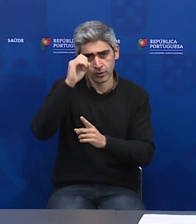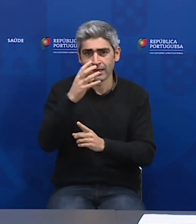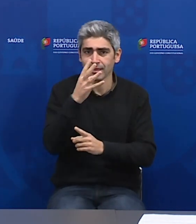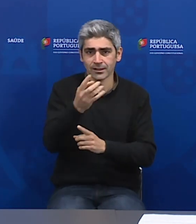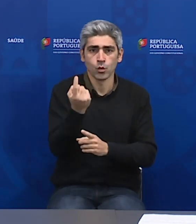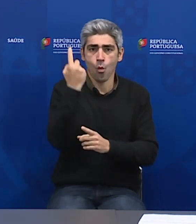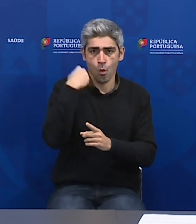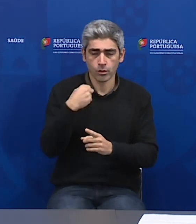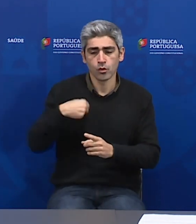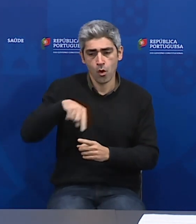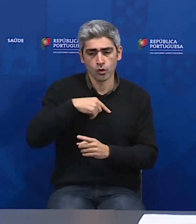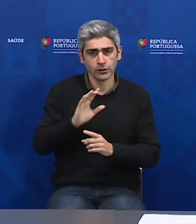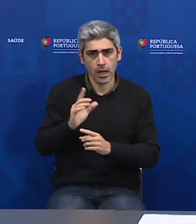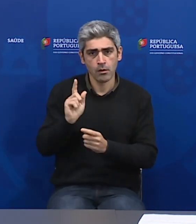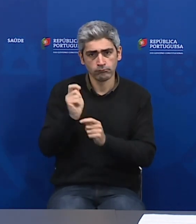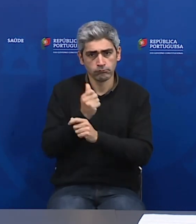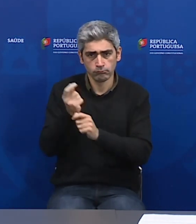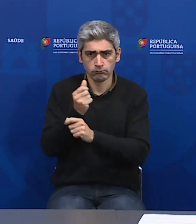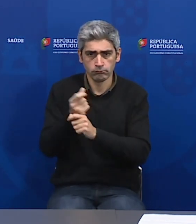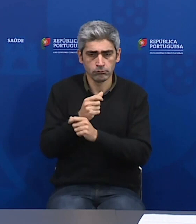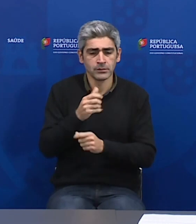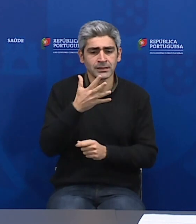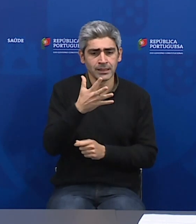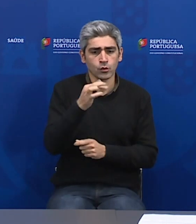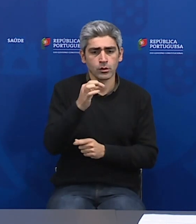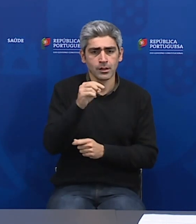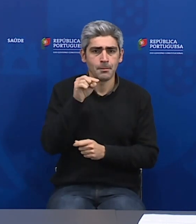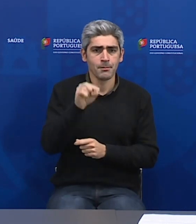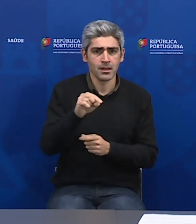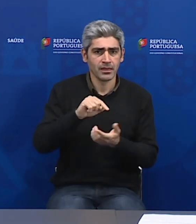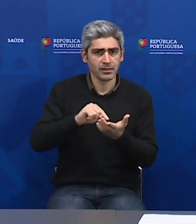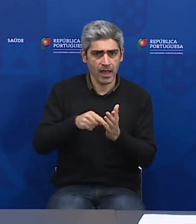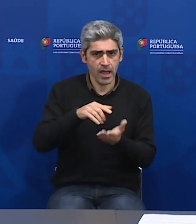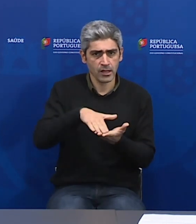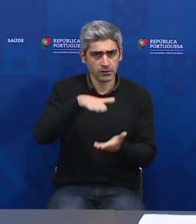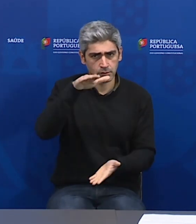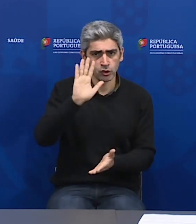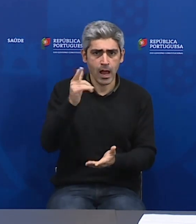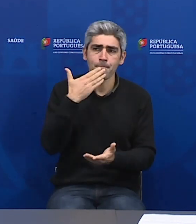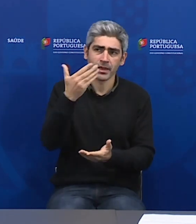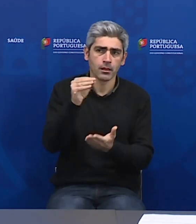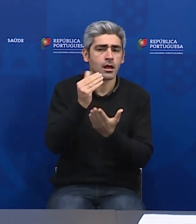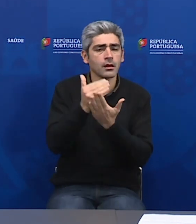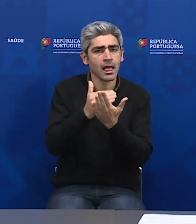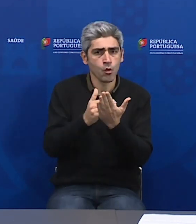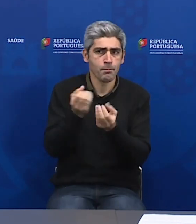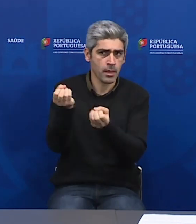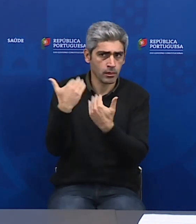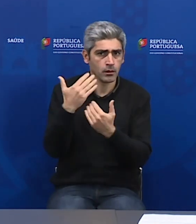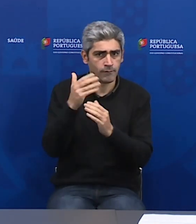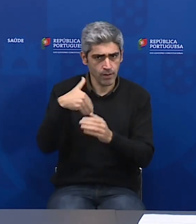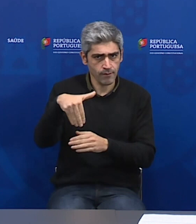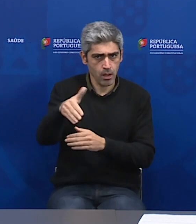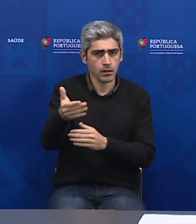estamos a adquirir cerca de 180 mil testes, temos cerca de 180 mil testes já encomendados, 80 mil dos quais